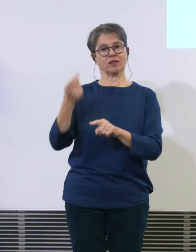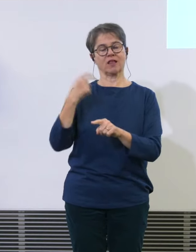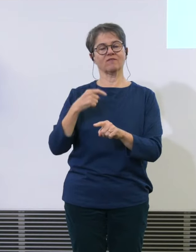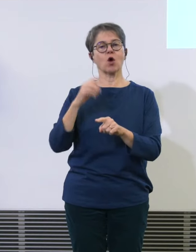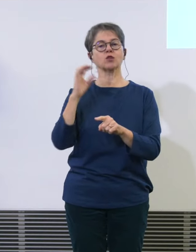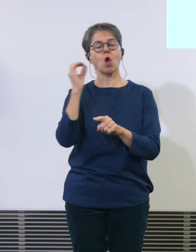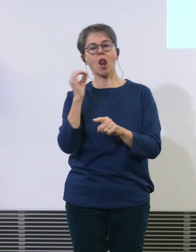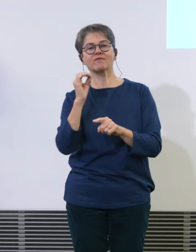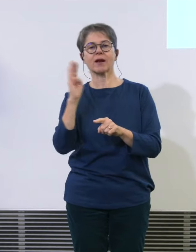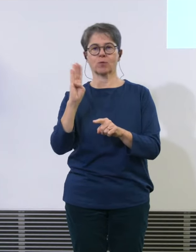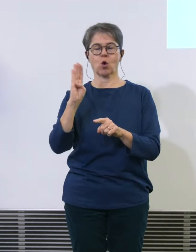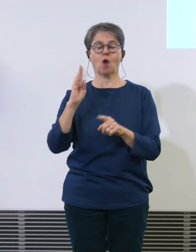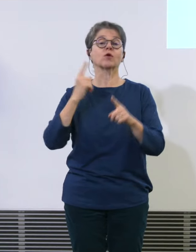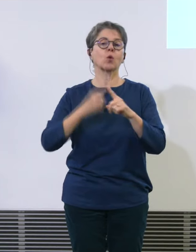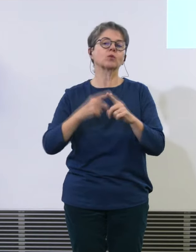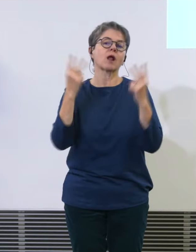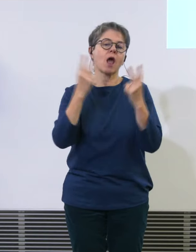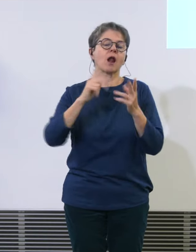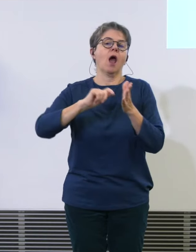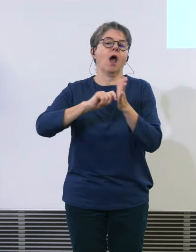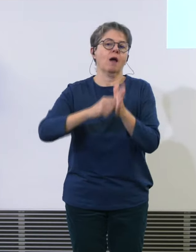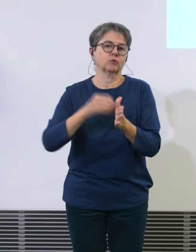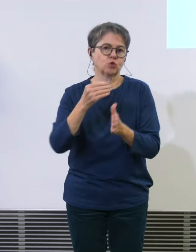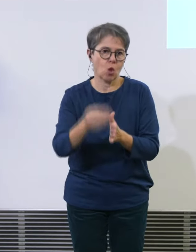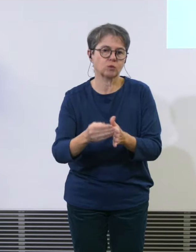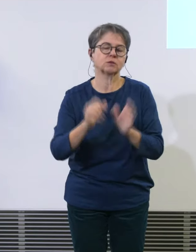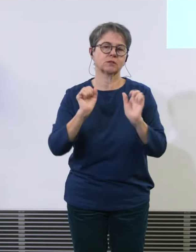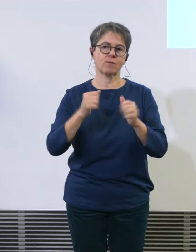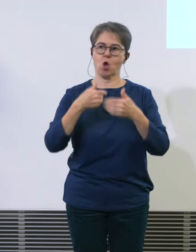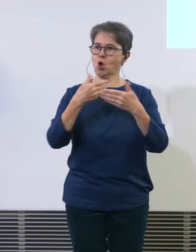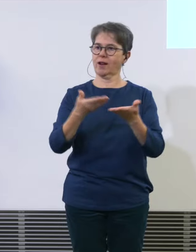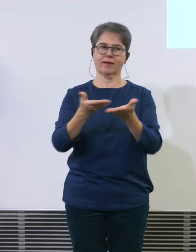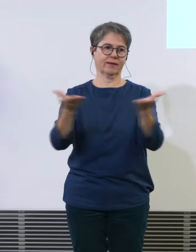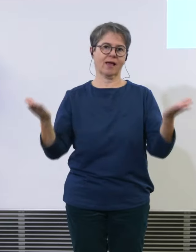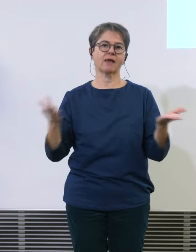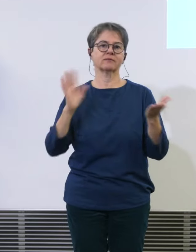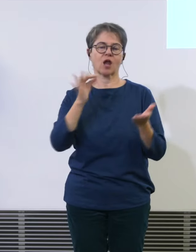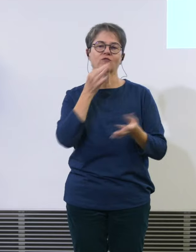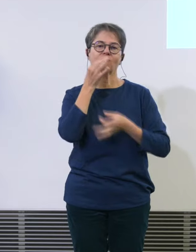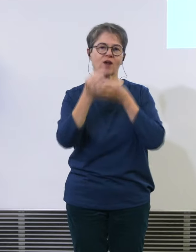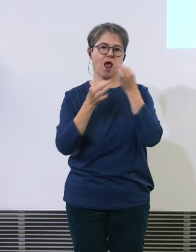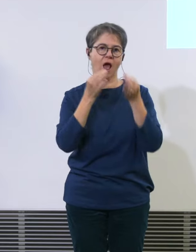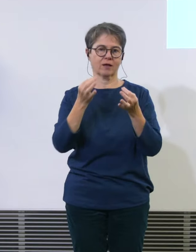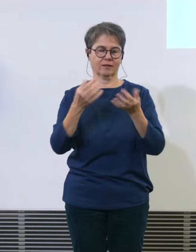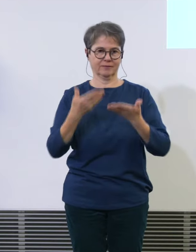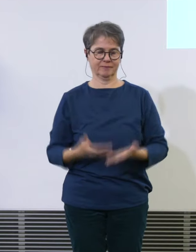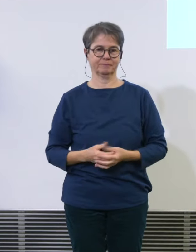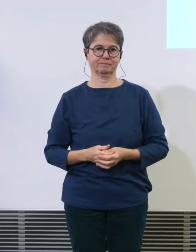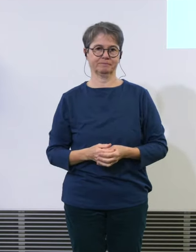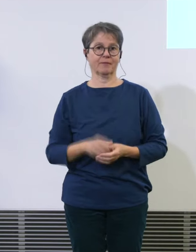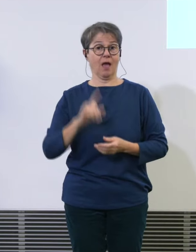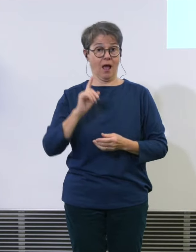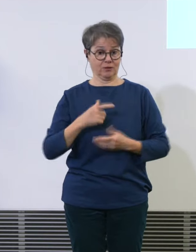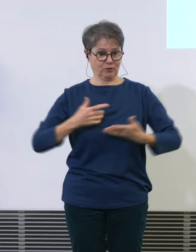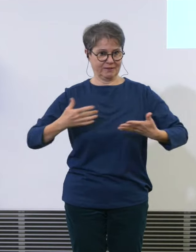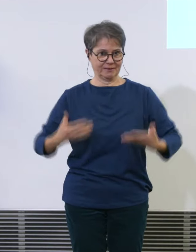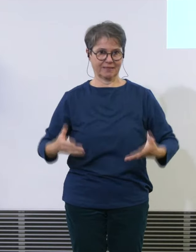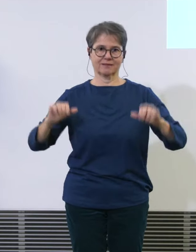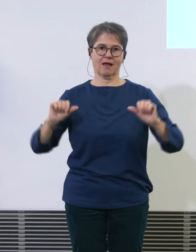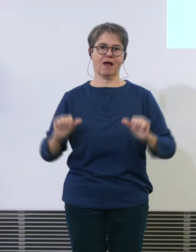Schluss, selbstverständlich, haben Sie dann die Möglichkeiten, auch noch Fragen zu stellen. Also, steigen wir ein in die Entwicklung